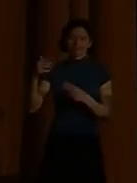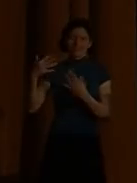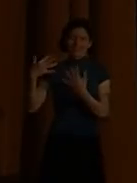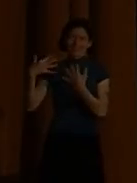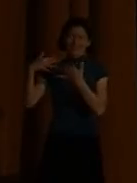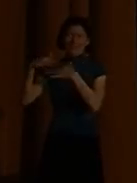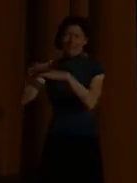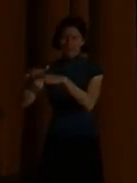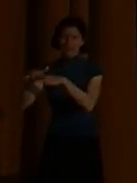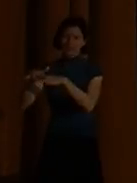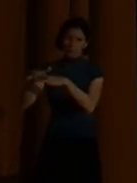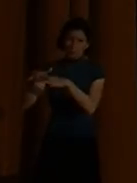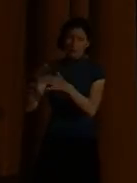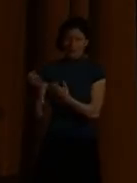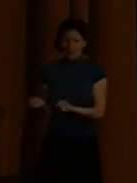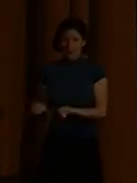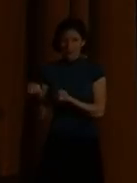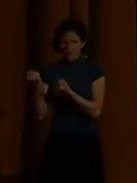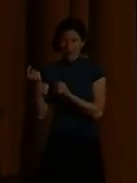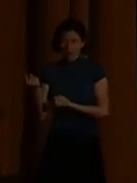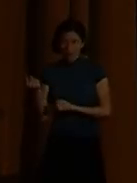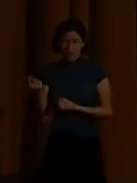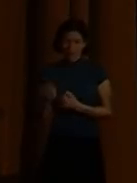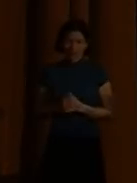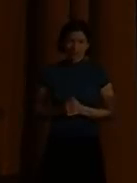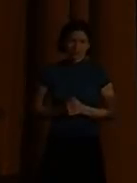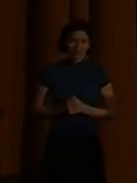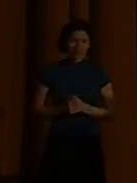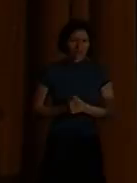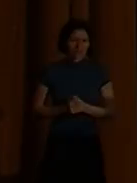Auch noch die Ressource der sogenannten Schulassistenz.